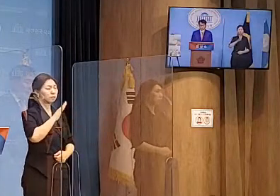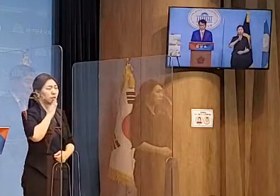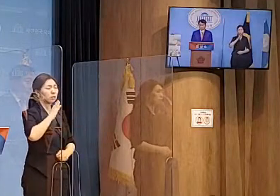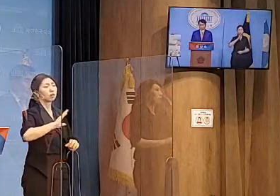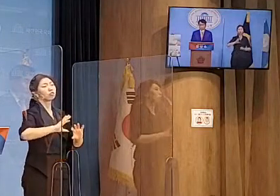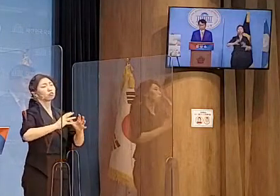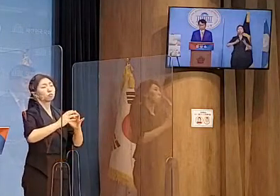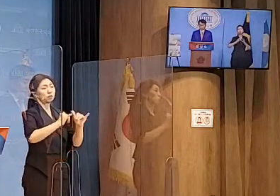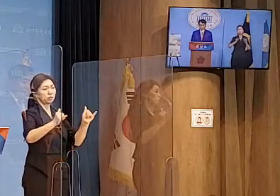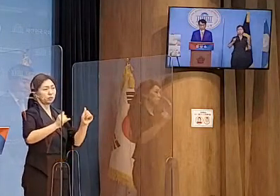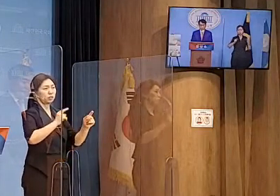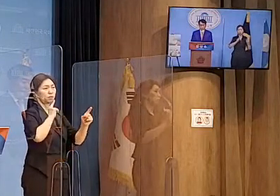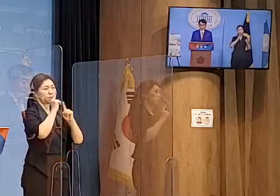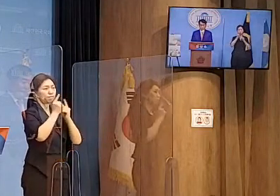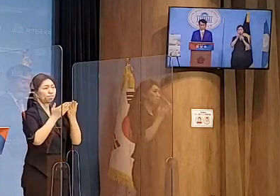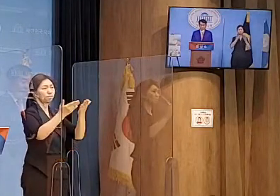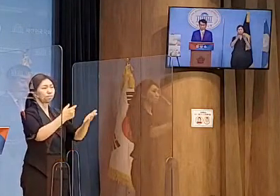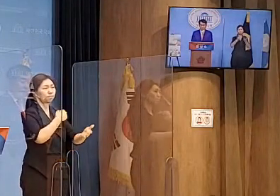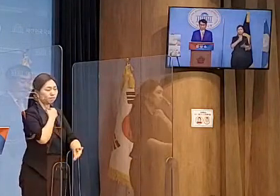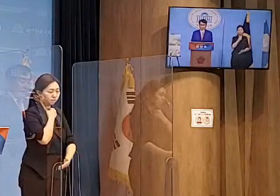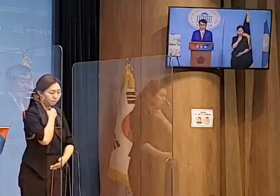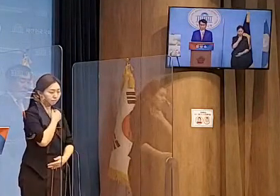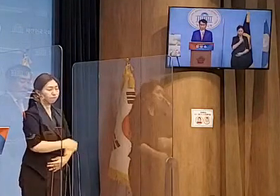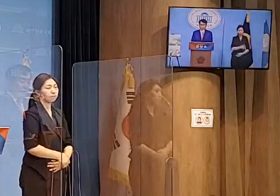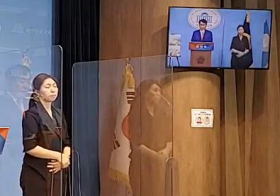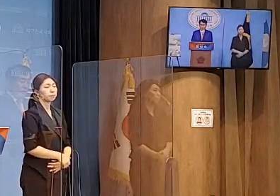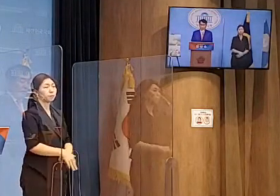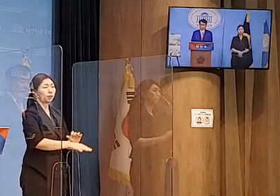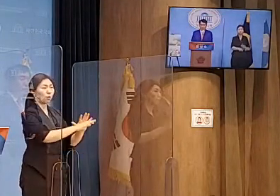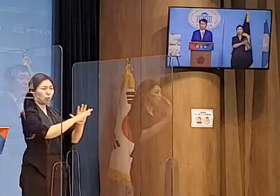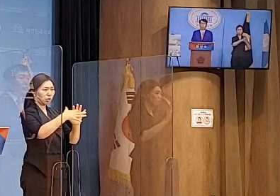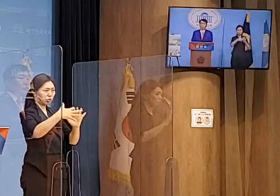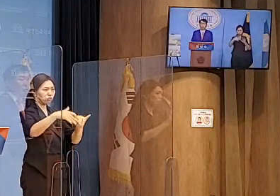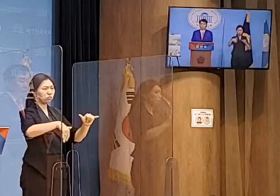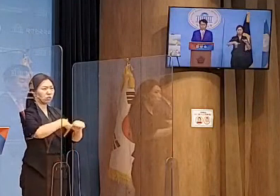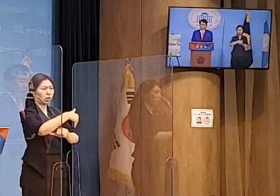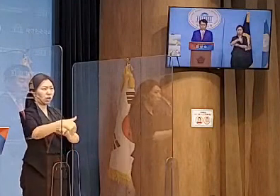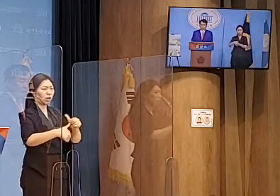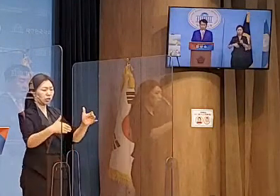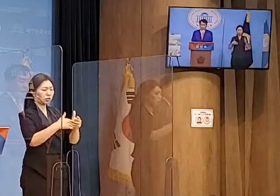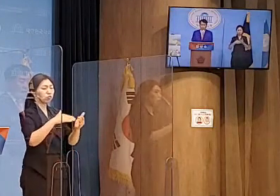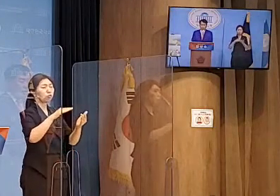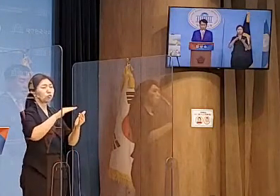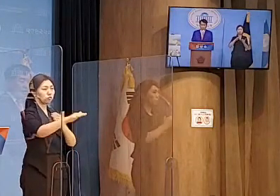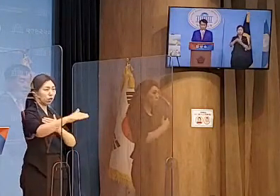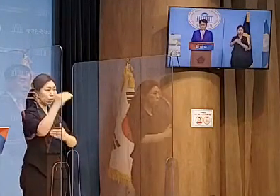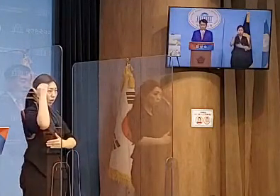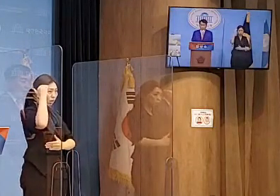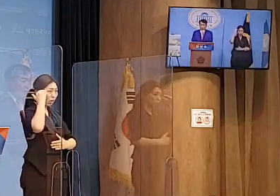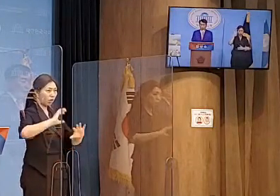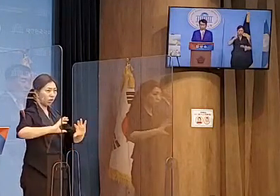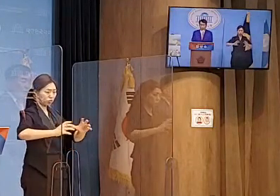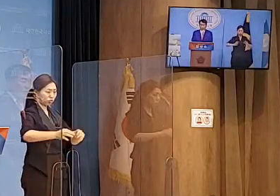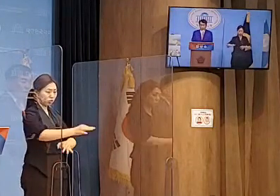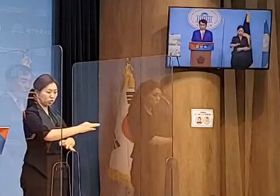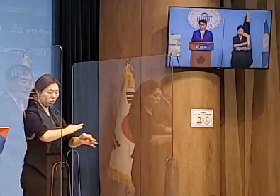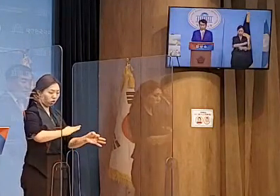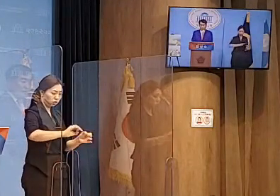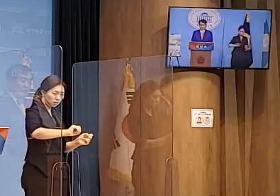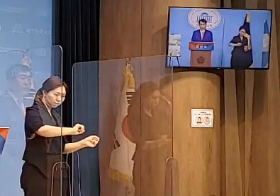말씀 올립니다. 코로나19 이후 대한민국의 경제를 다시 일으키고